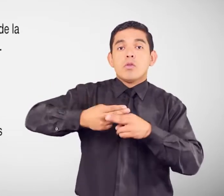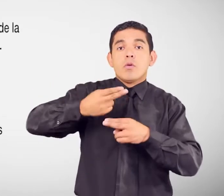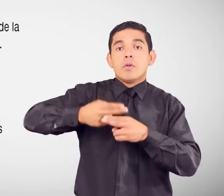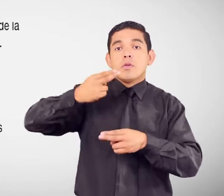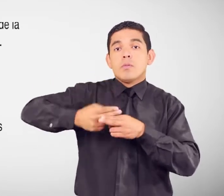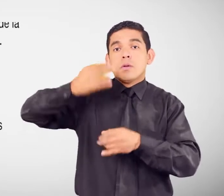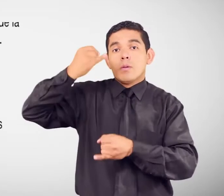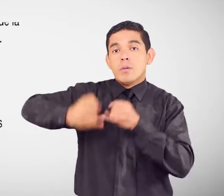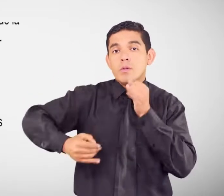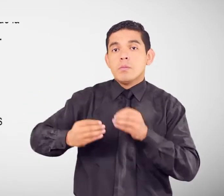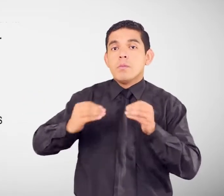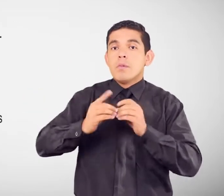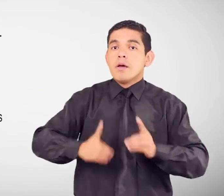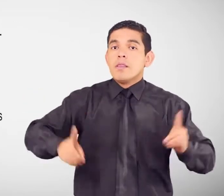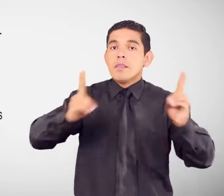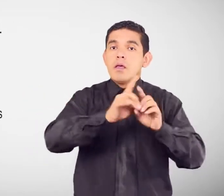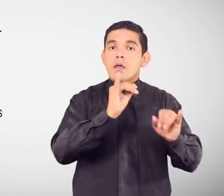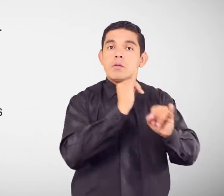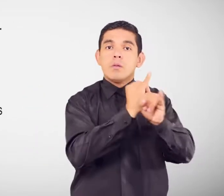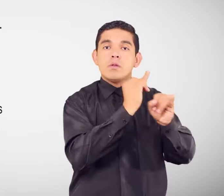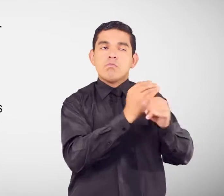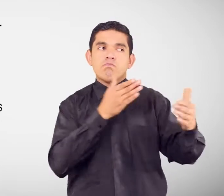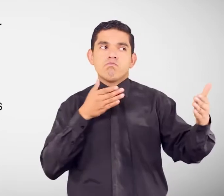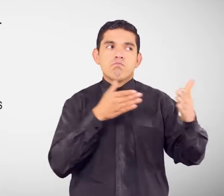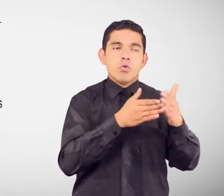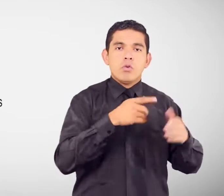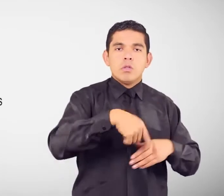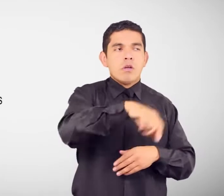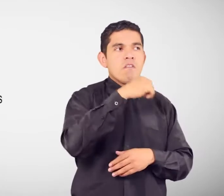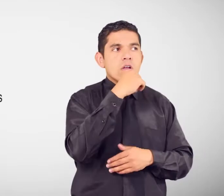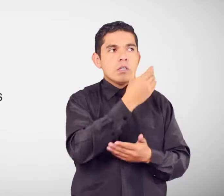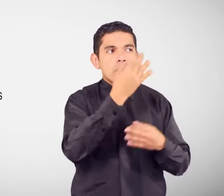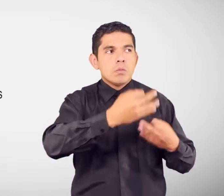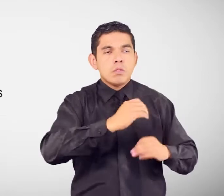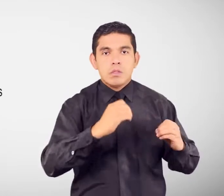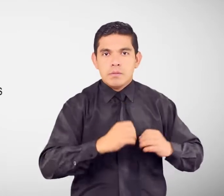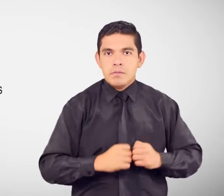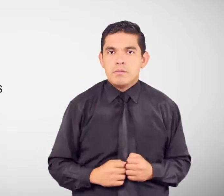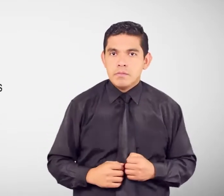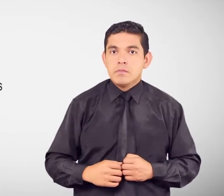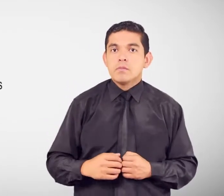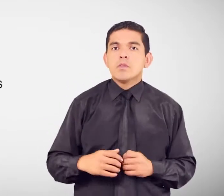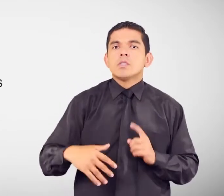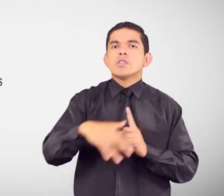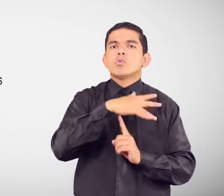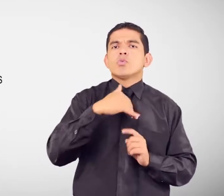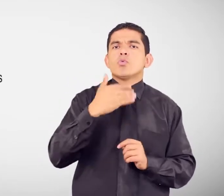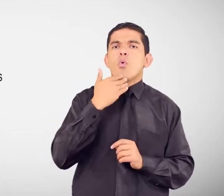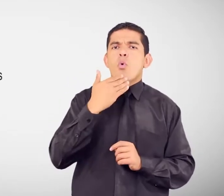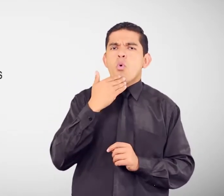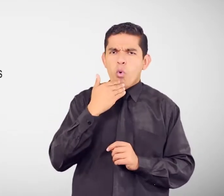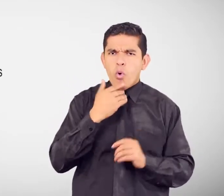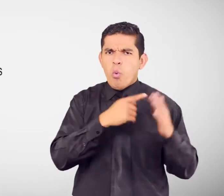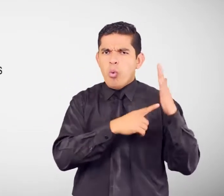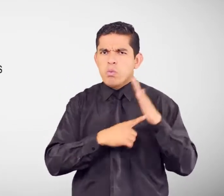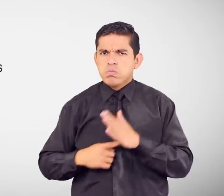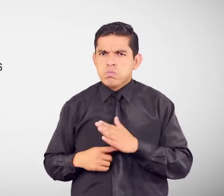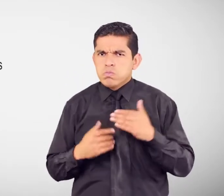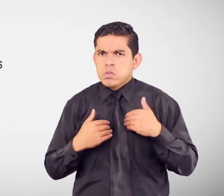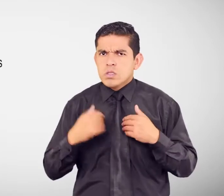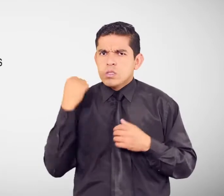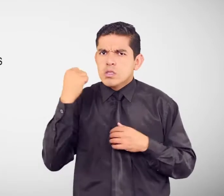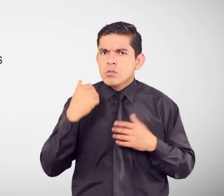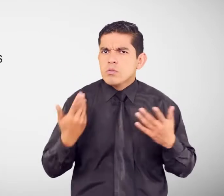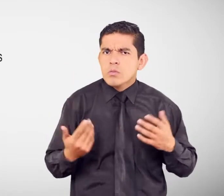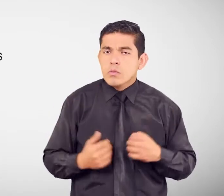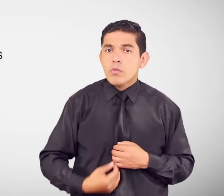institución Contra la cual Formulas la queja Las circunstancias En las cuales se produjo La violación del derecho Original y copia Del